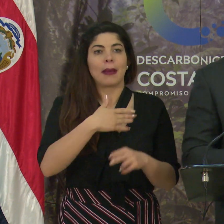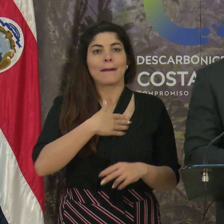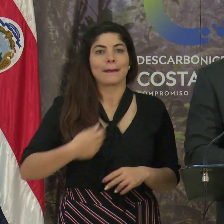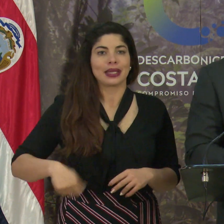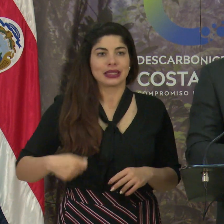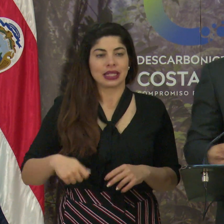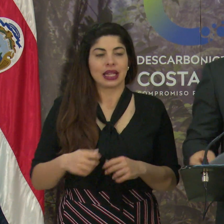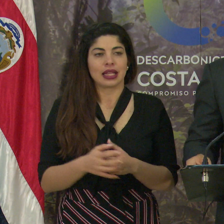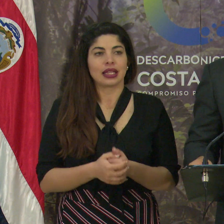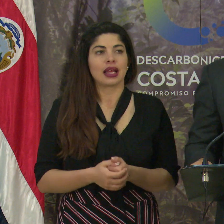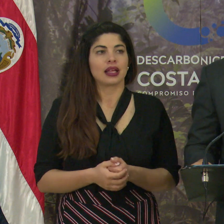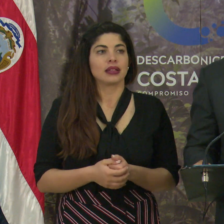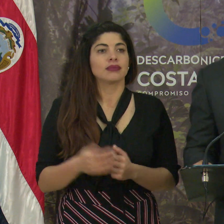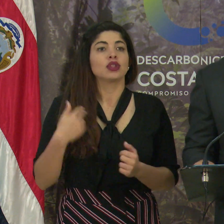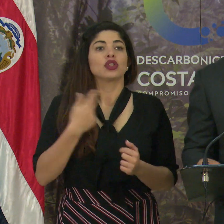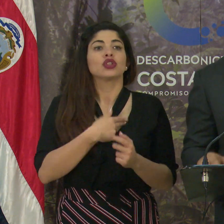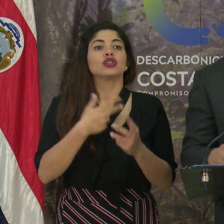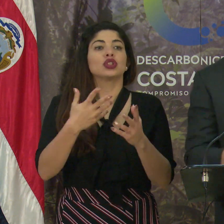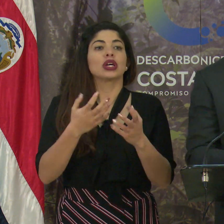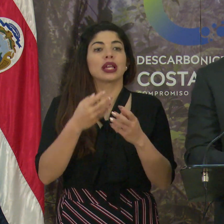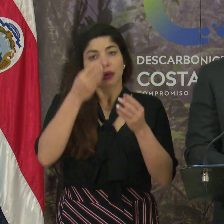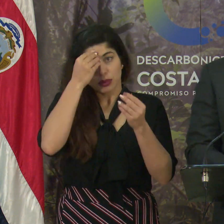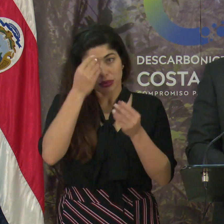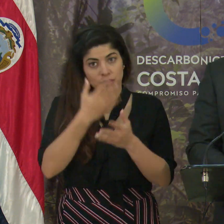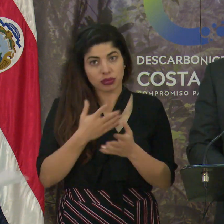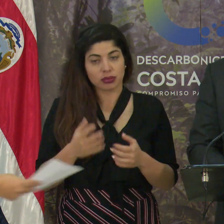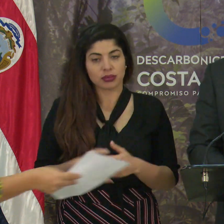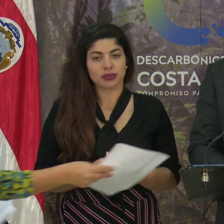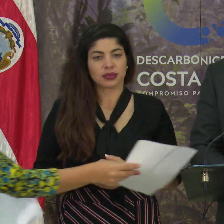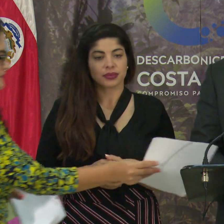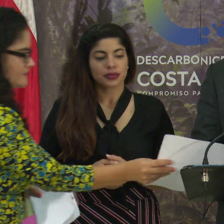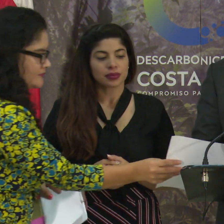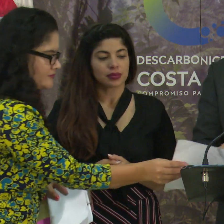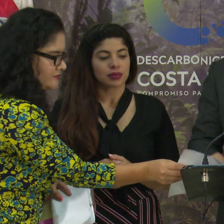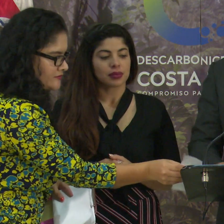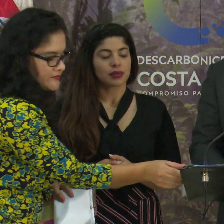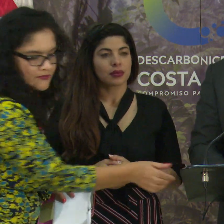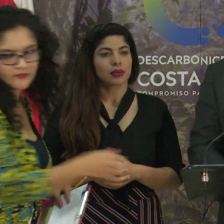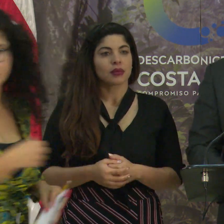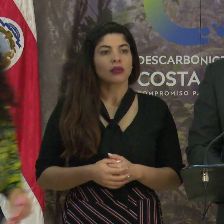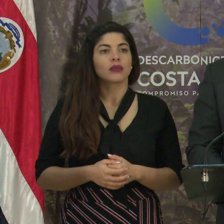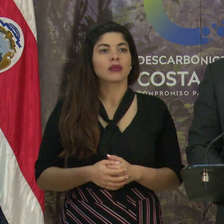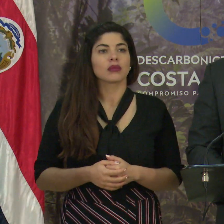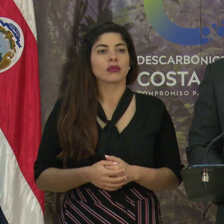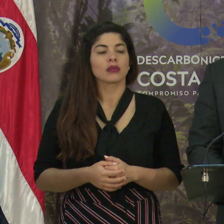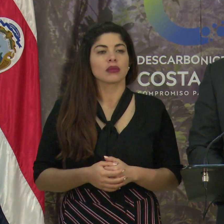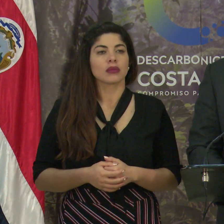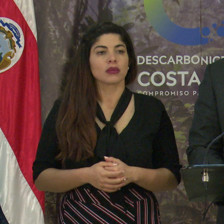ejecutiva. Lo que queremos comunicar es cómo